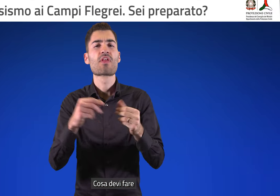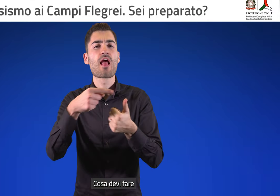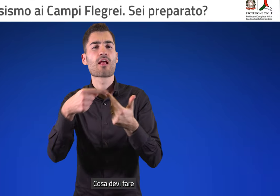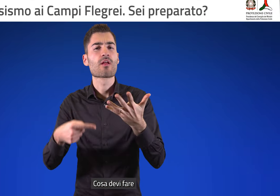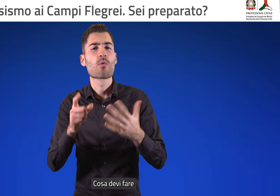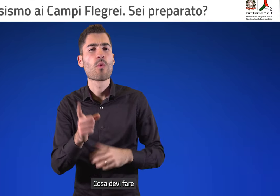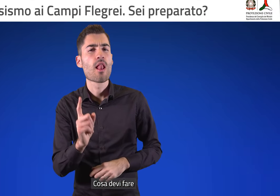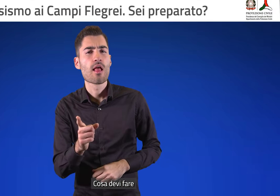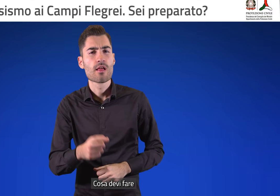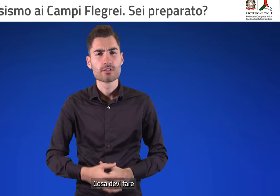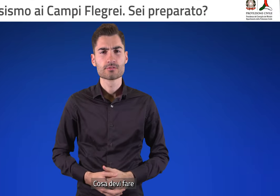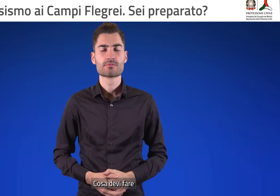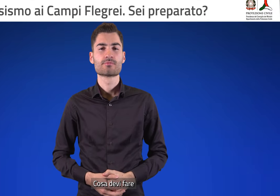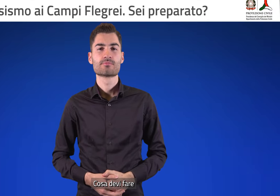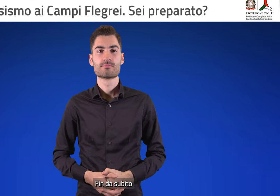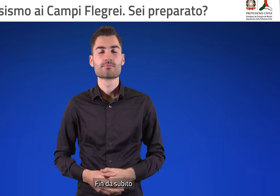Cosa devi fare?